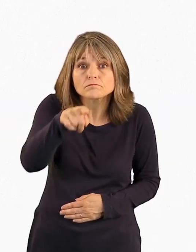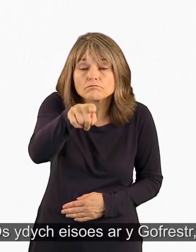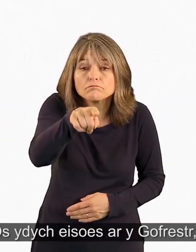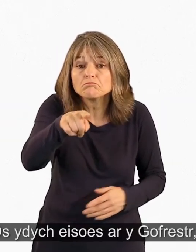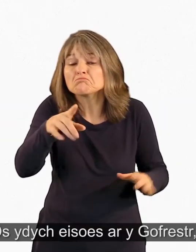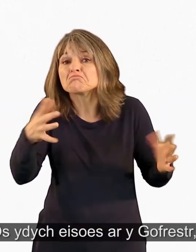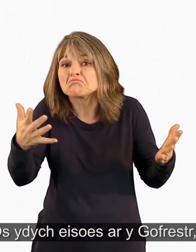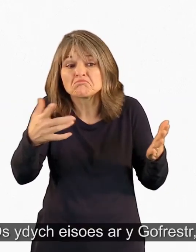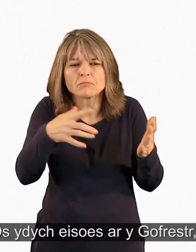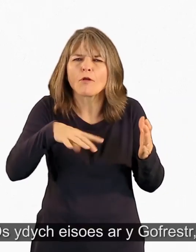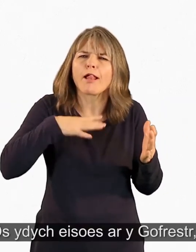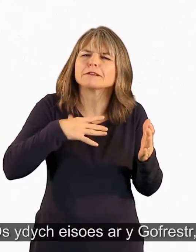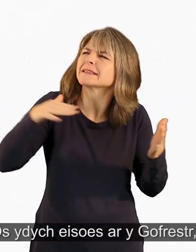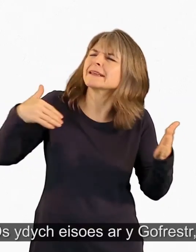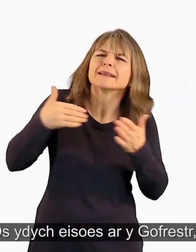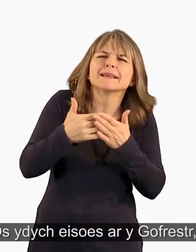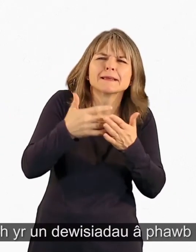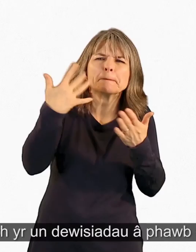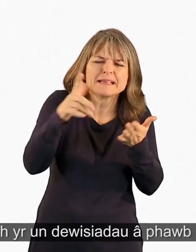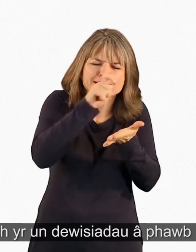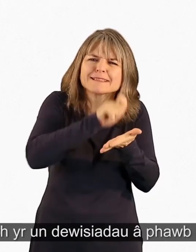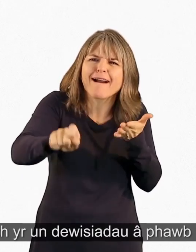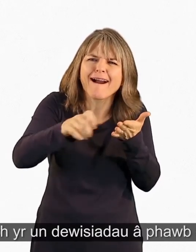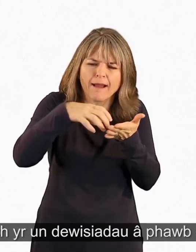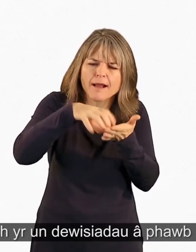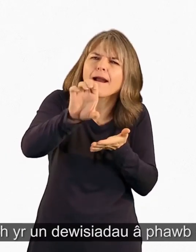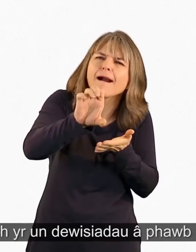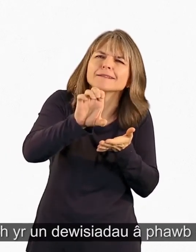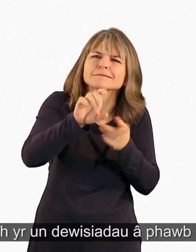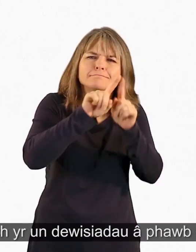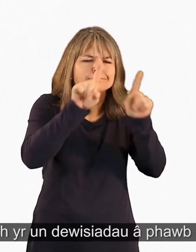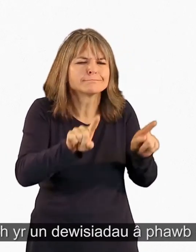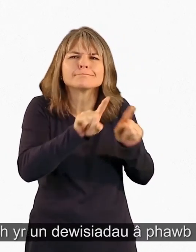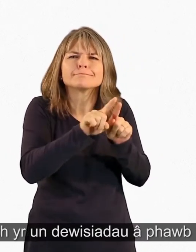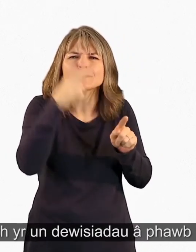Os ydych eisoes ar y gofrestr, mae gennych yr un dewisiadau a fawb arall o hyd.